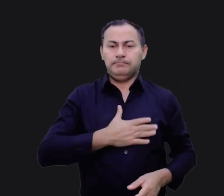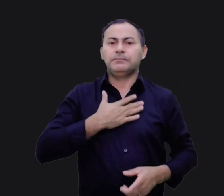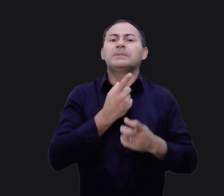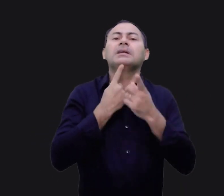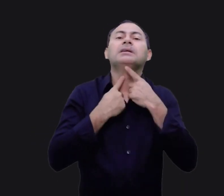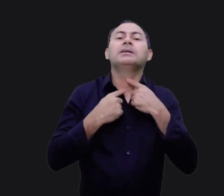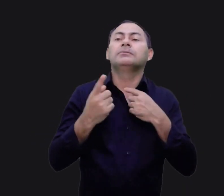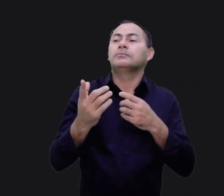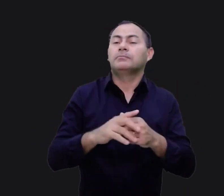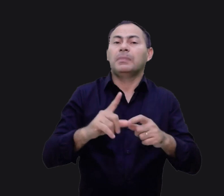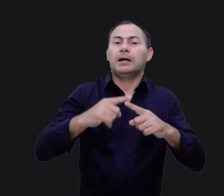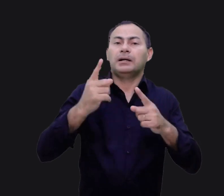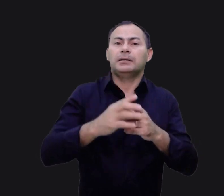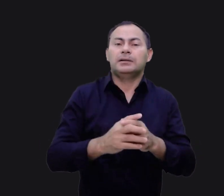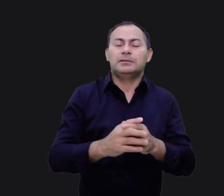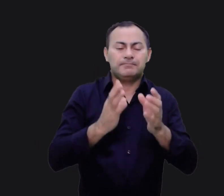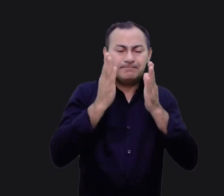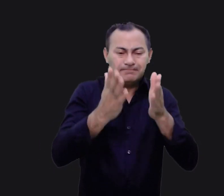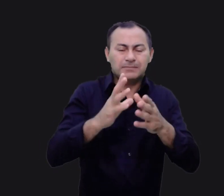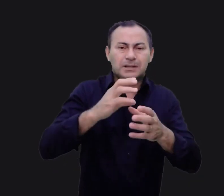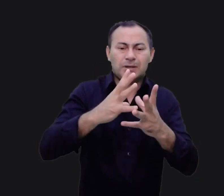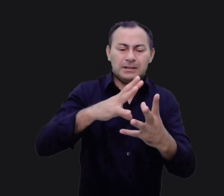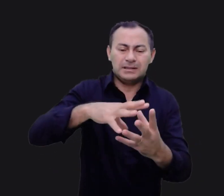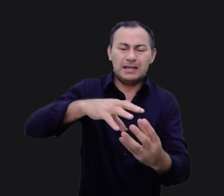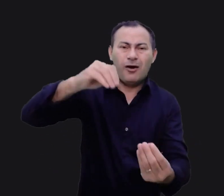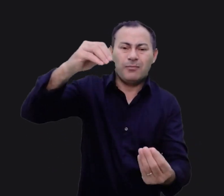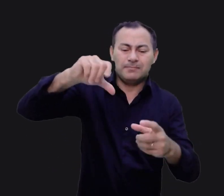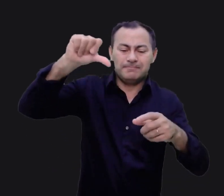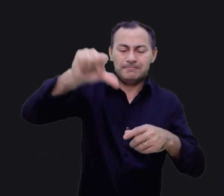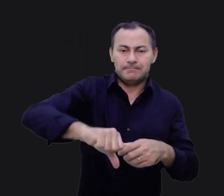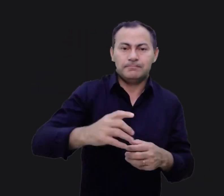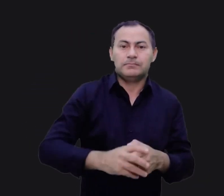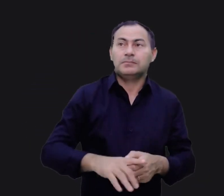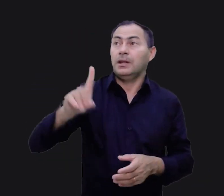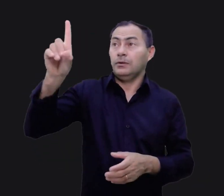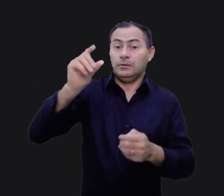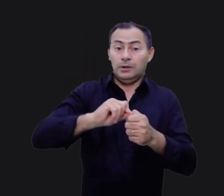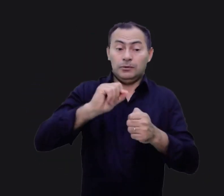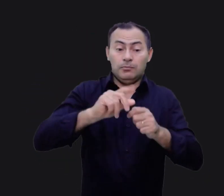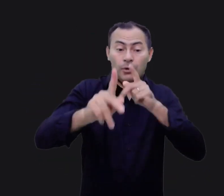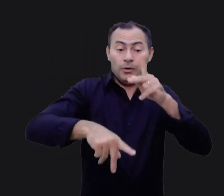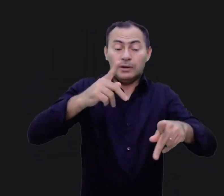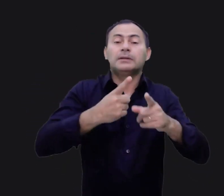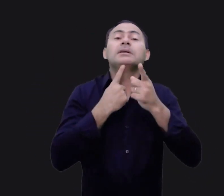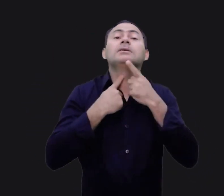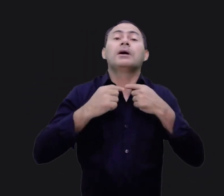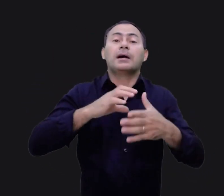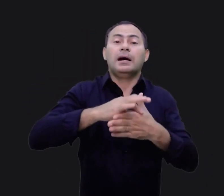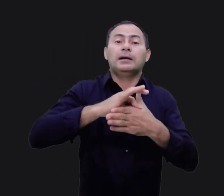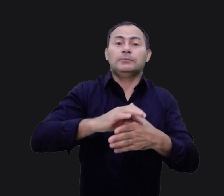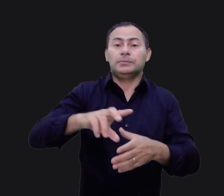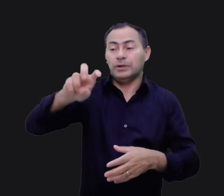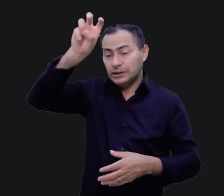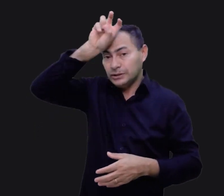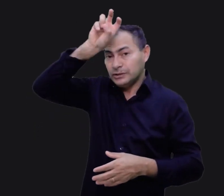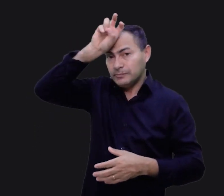satisfez o desejo, mas fez definhar as suas almas. E ele fez isso porque o povo desejou a carne e o Egito.